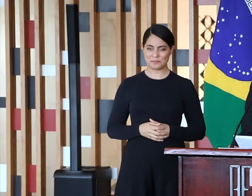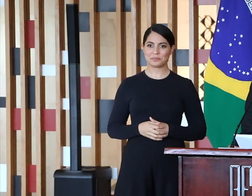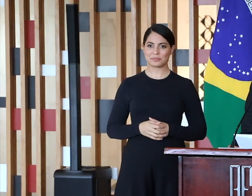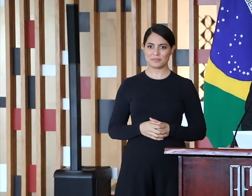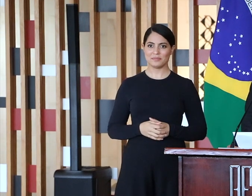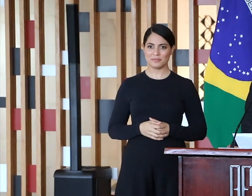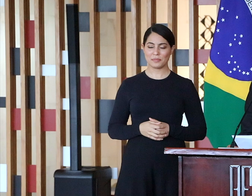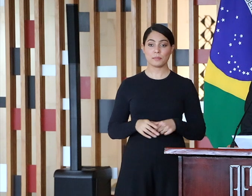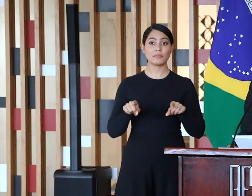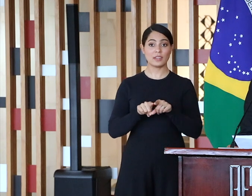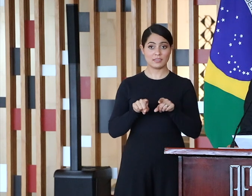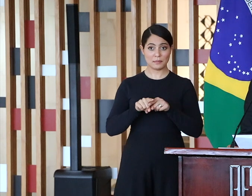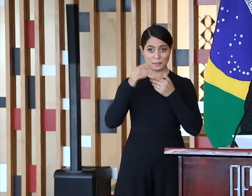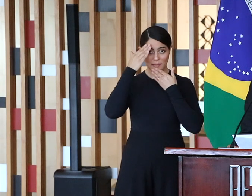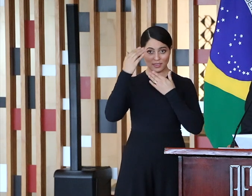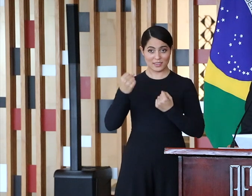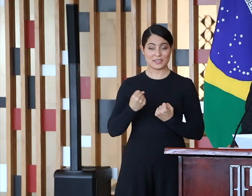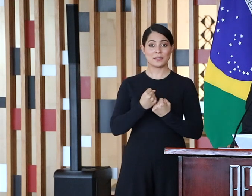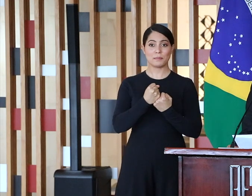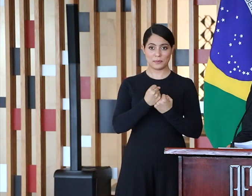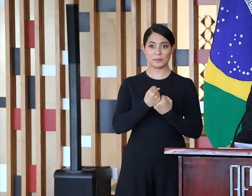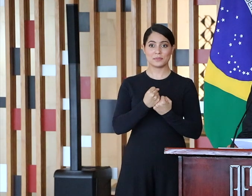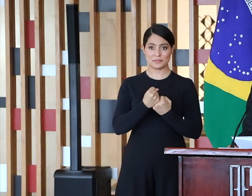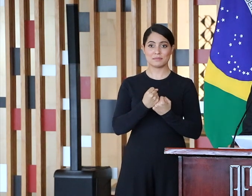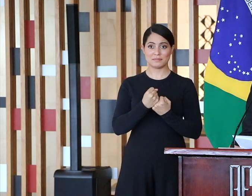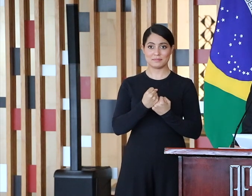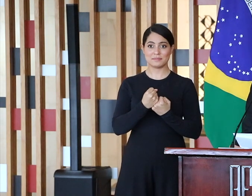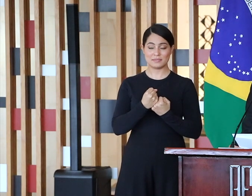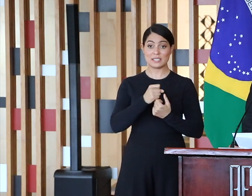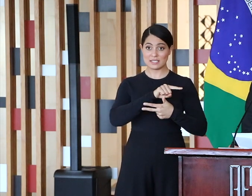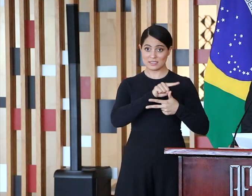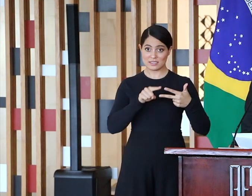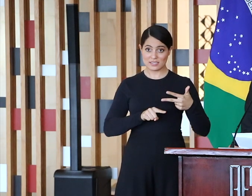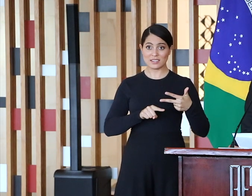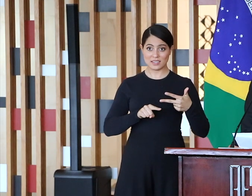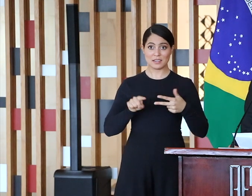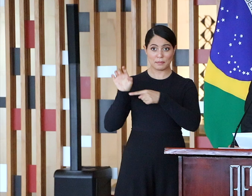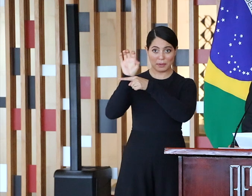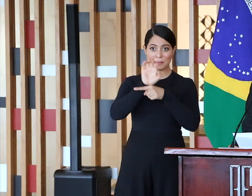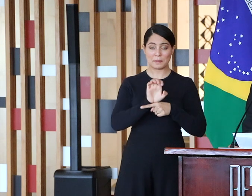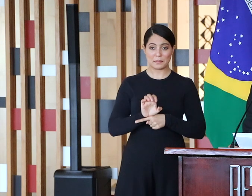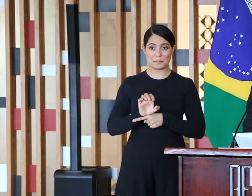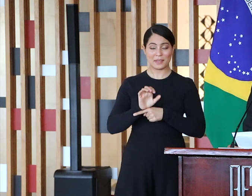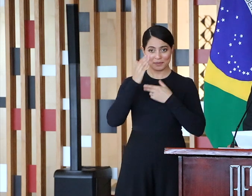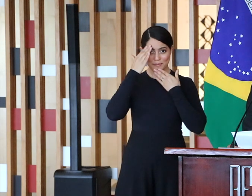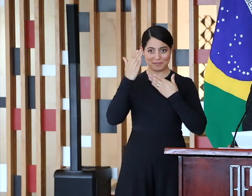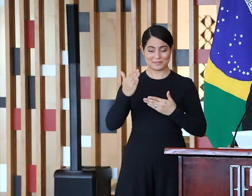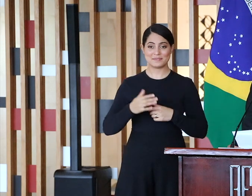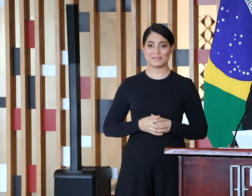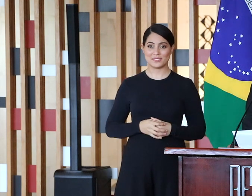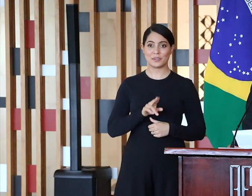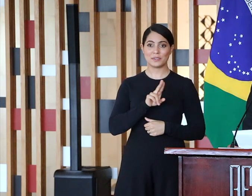sempre presente das federações das indústrias desses três estados, Cris Samorim, presidente da FINS,